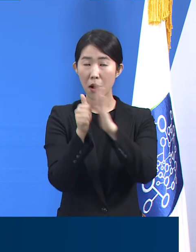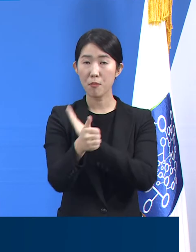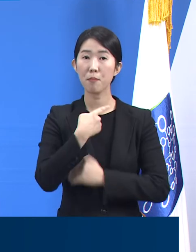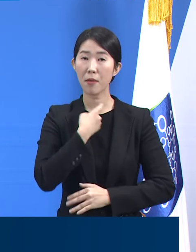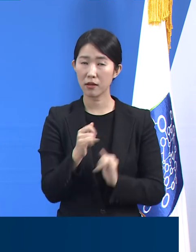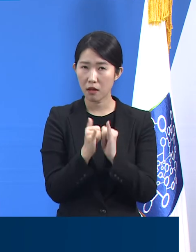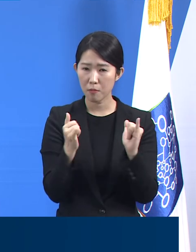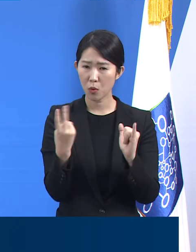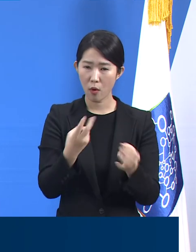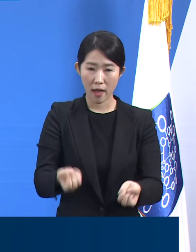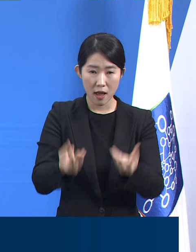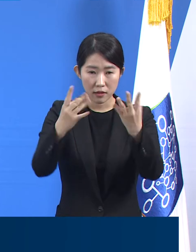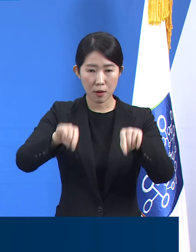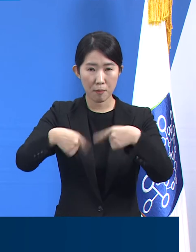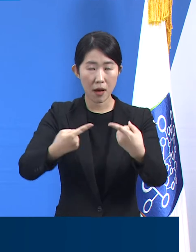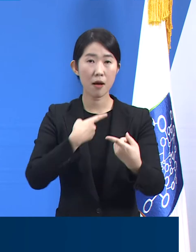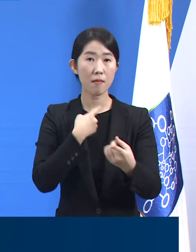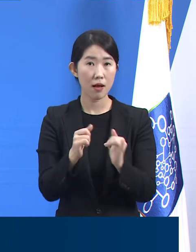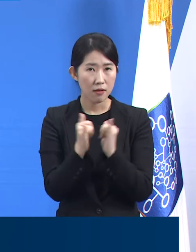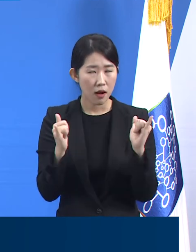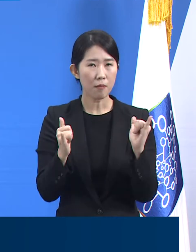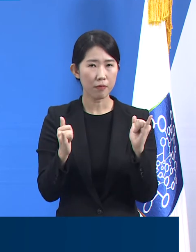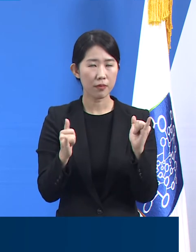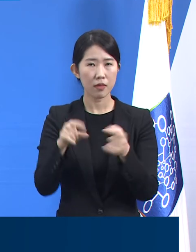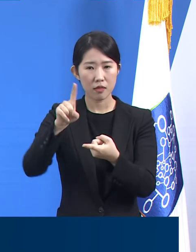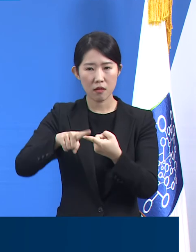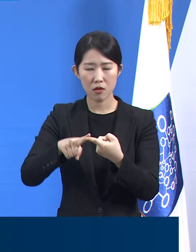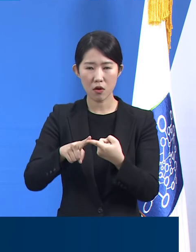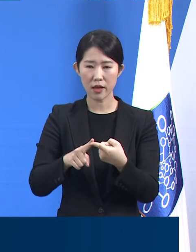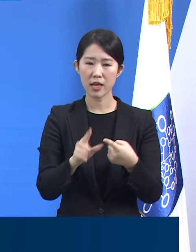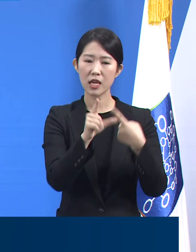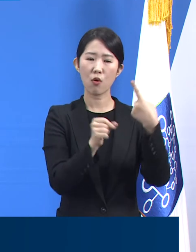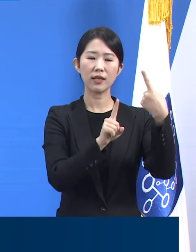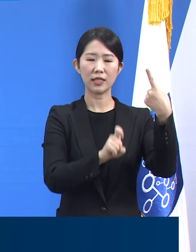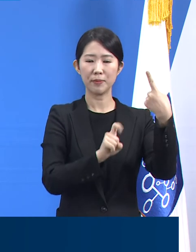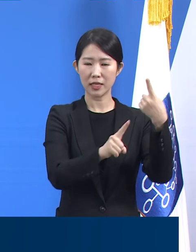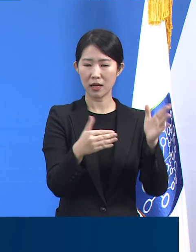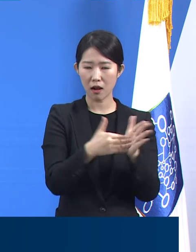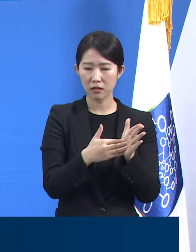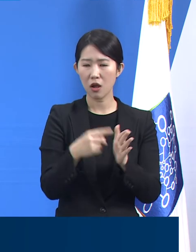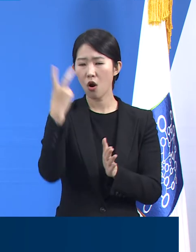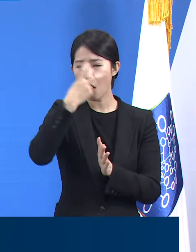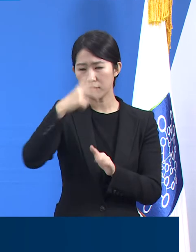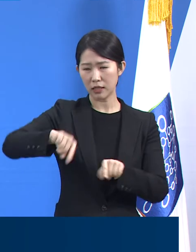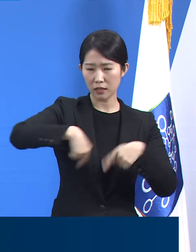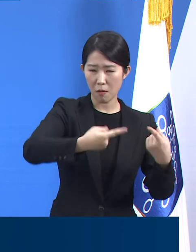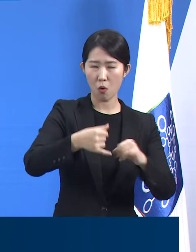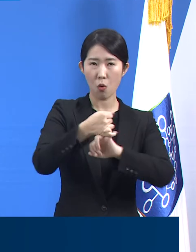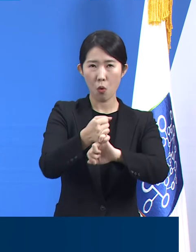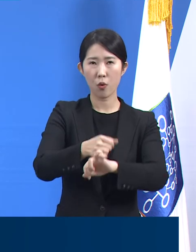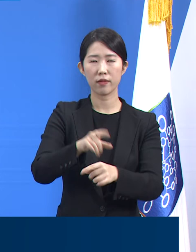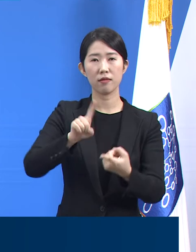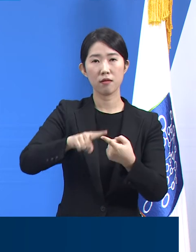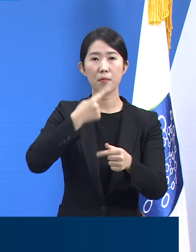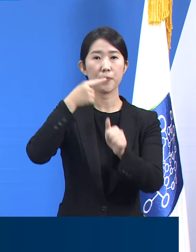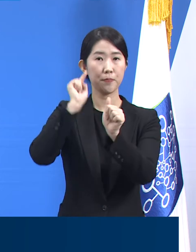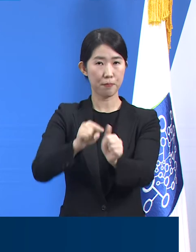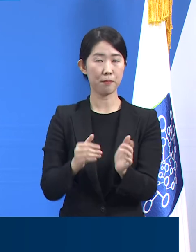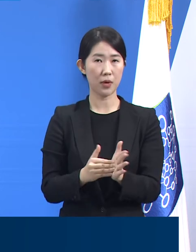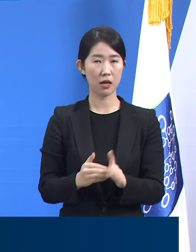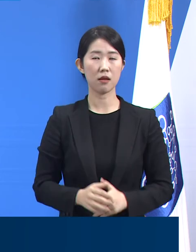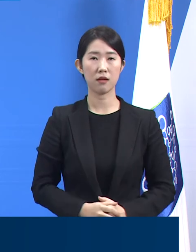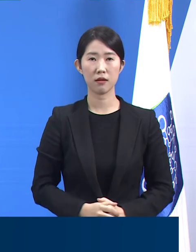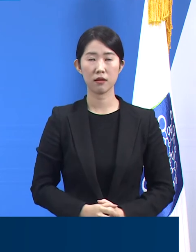참여한 도민에 대해서 1월 11일까지 진단검사를 받으라는 행정명령을 내린 바 있습니다. 10일 0시